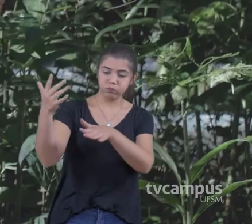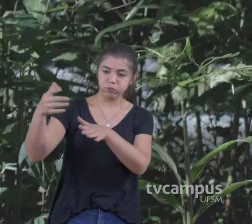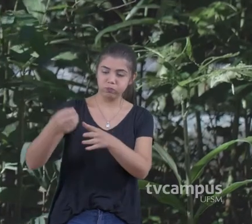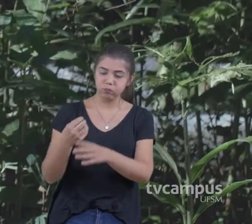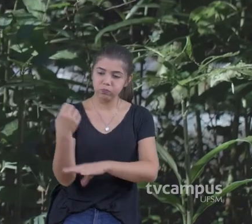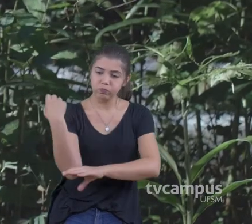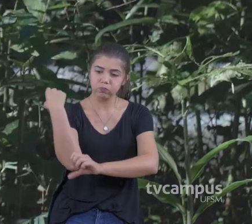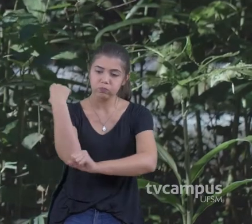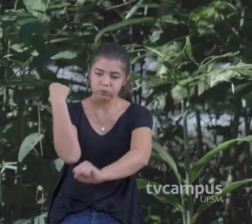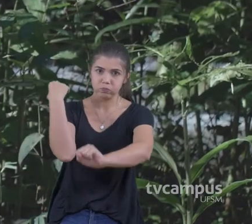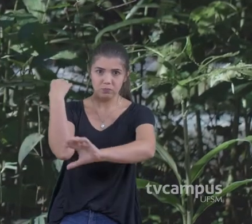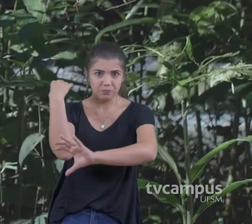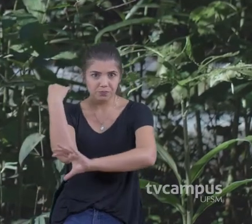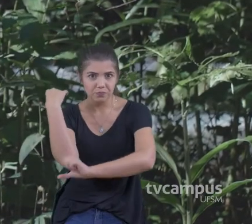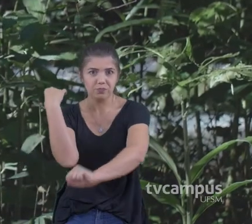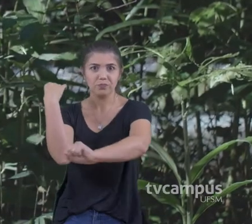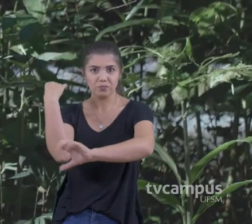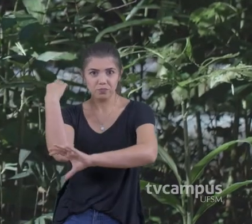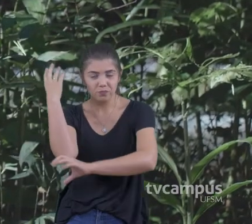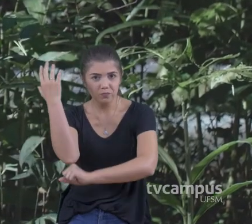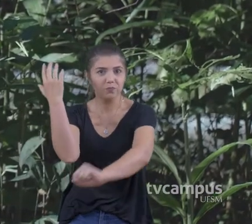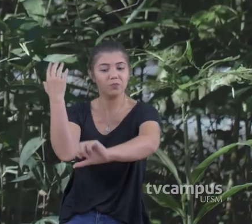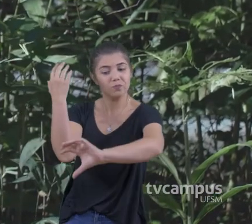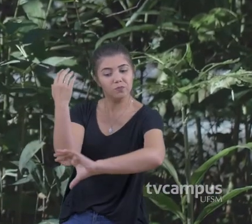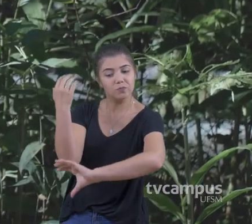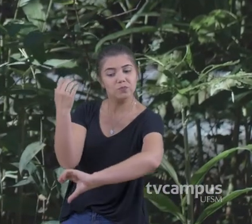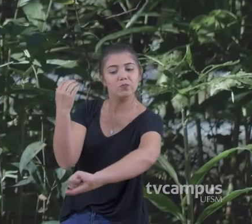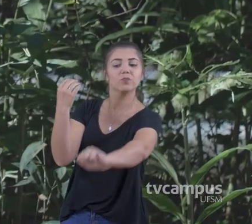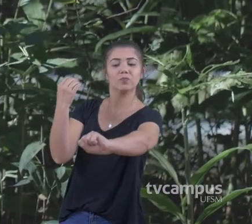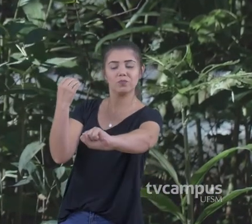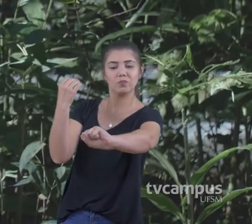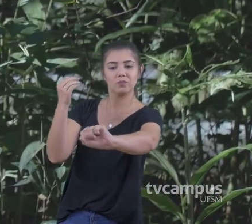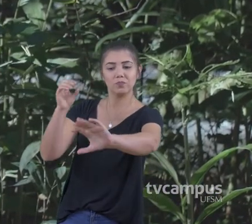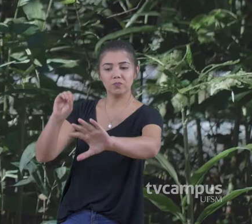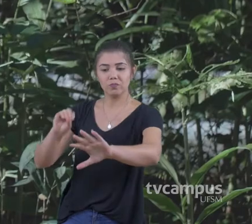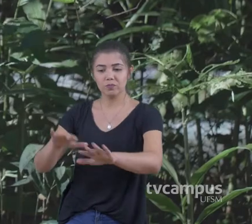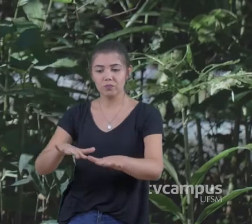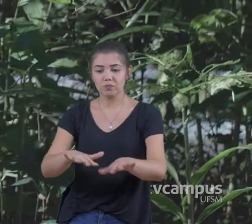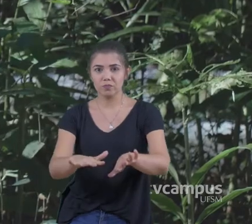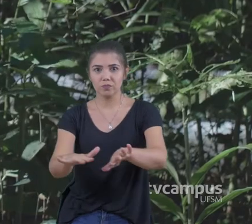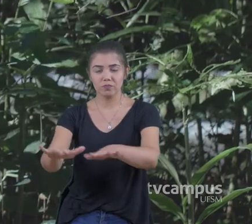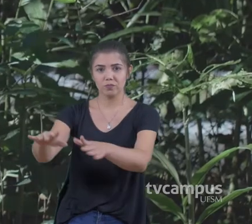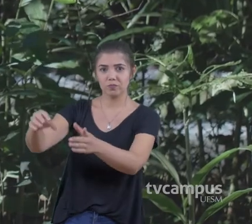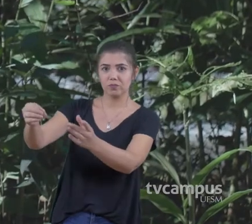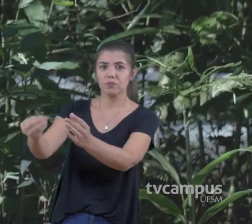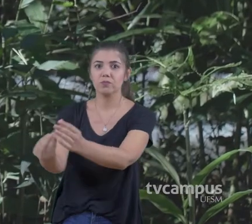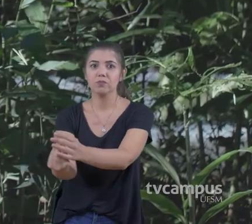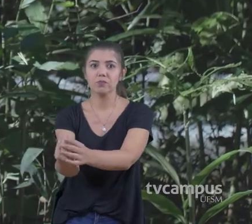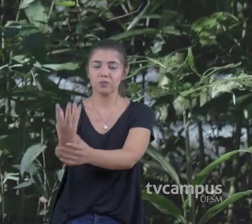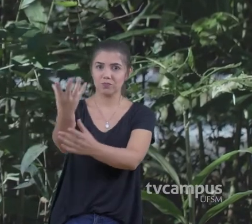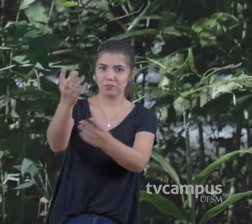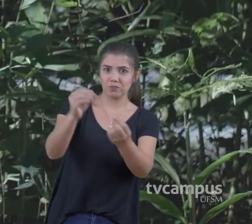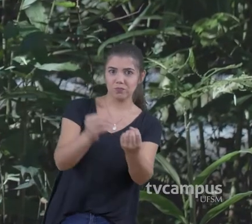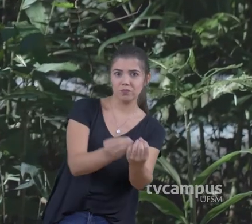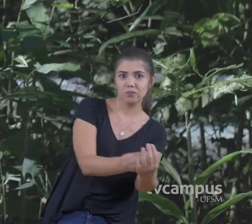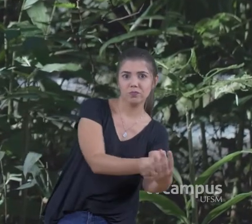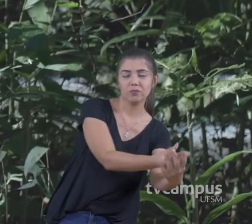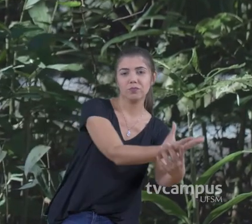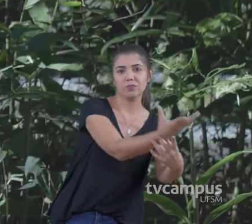cavoca Onde é que está Mais desprotegido E essa raiz Quebra muito fácil Então ela é arrastada De onde é que ela cair Ela